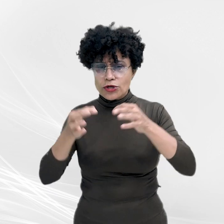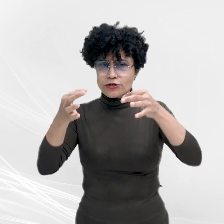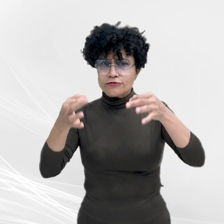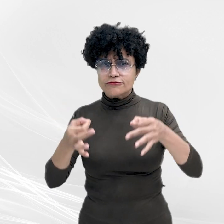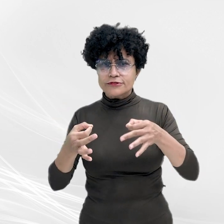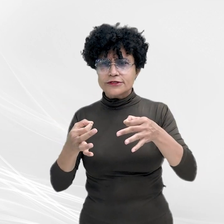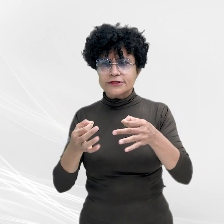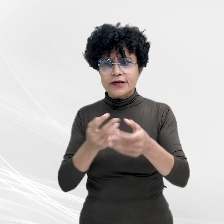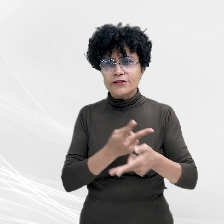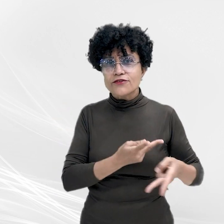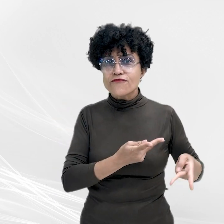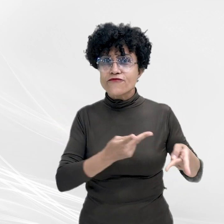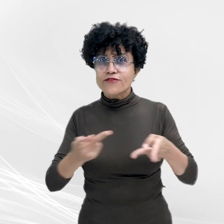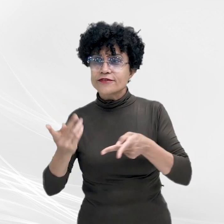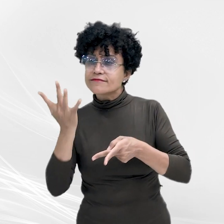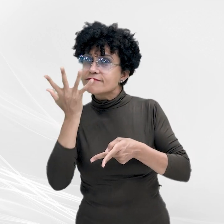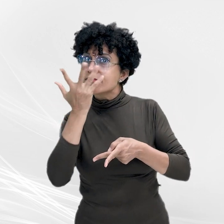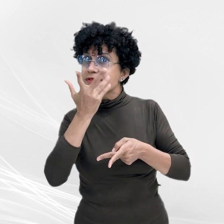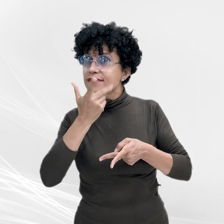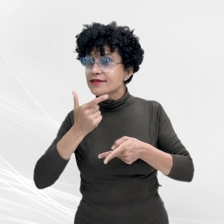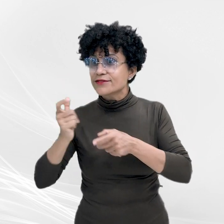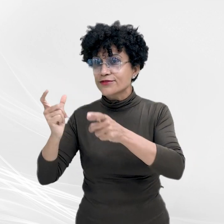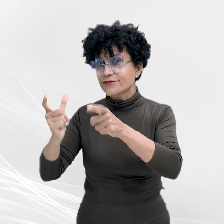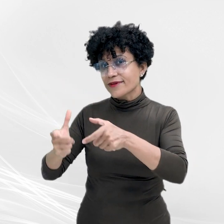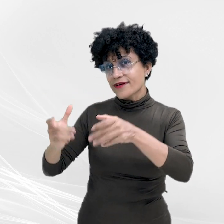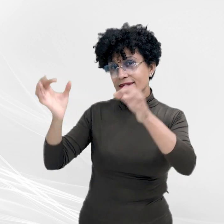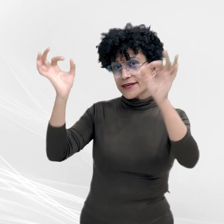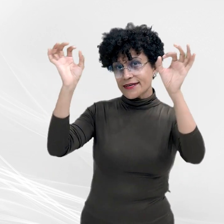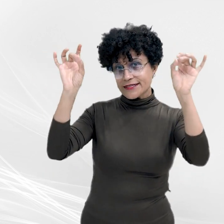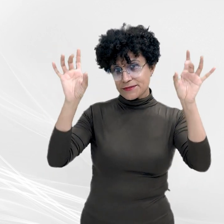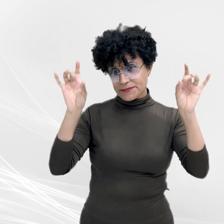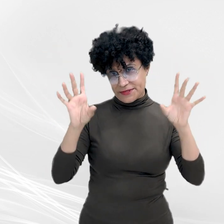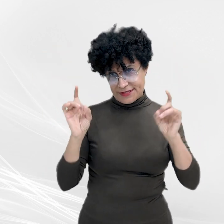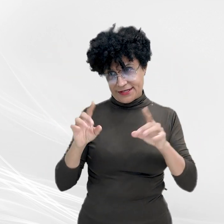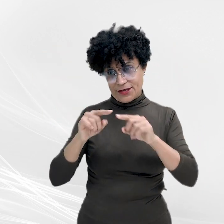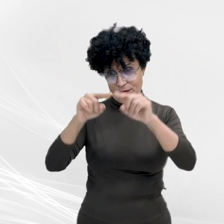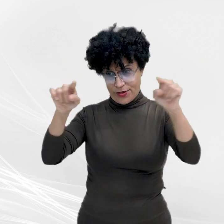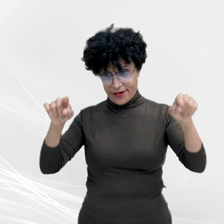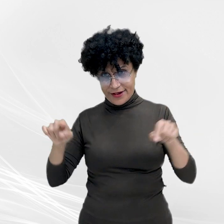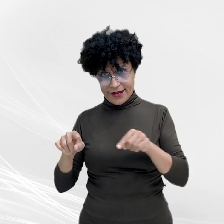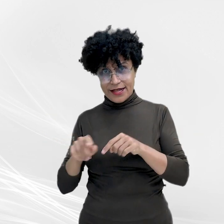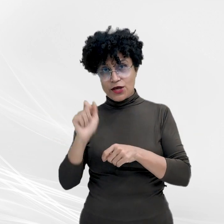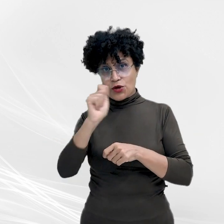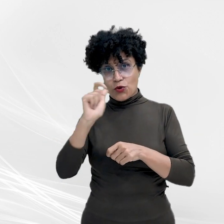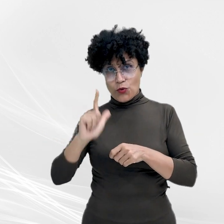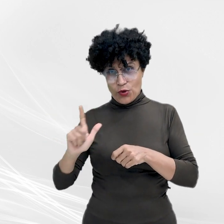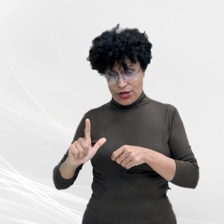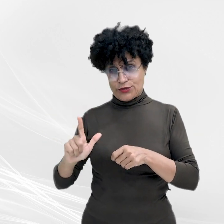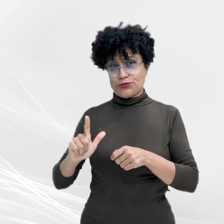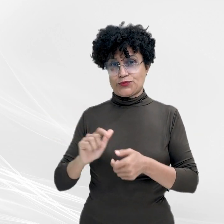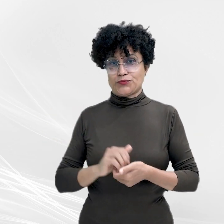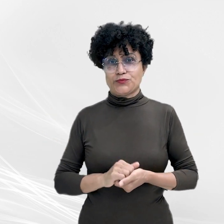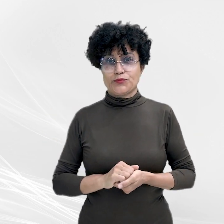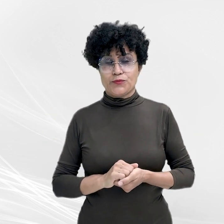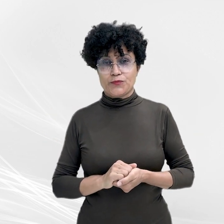e visitação desse belíssimo espaço, em especial da Gruta da Lagoa Azul, que é um cartão postal do Estado.